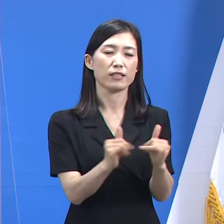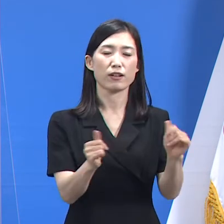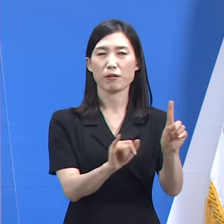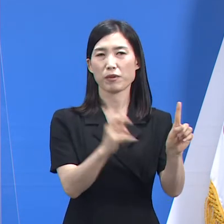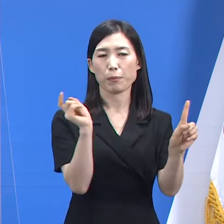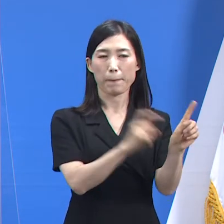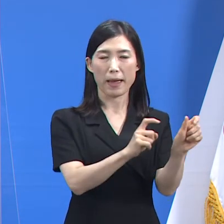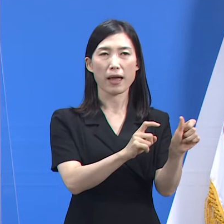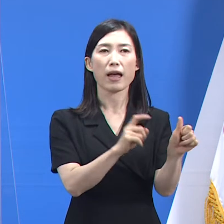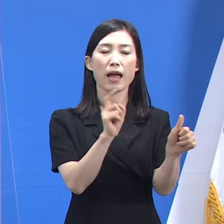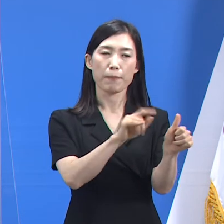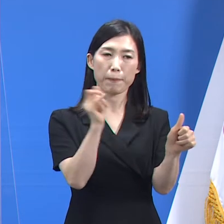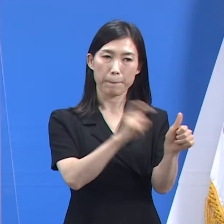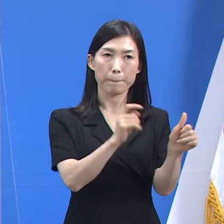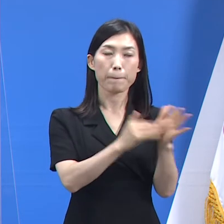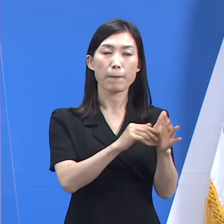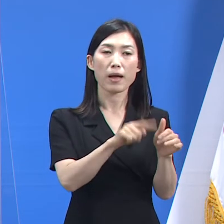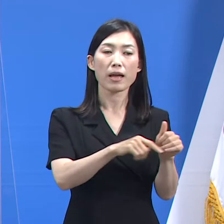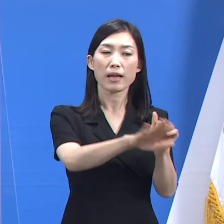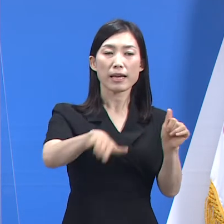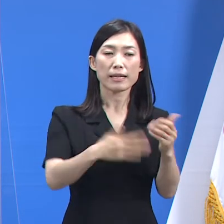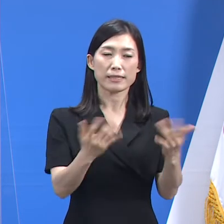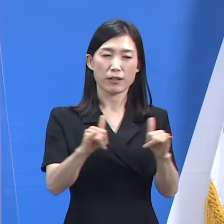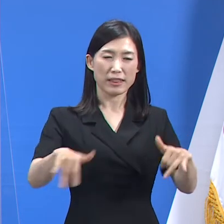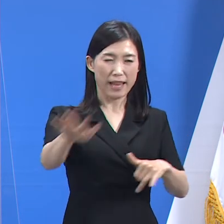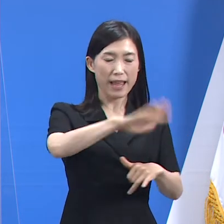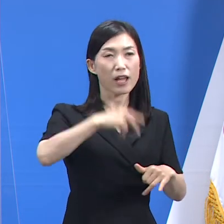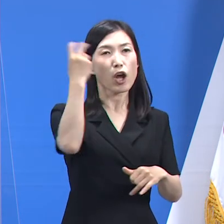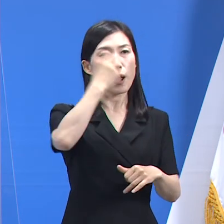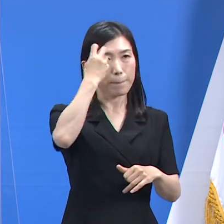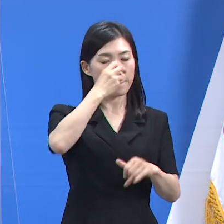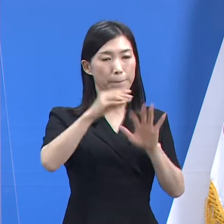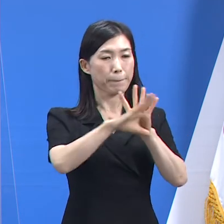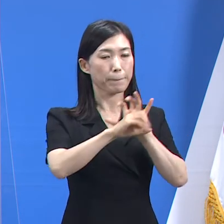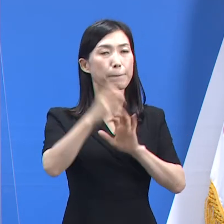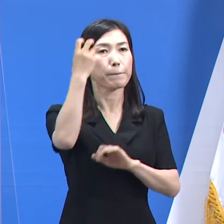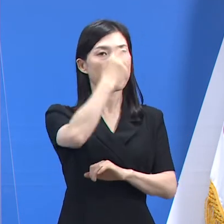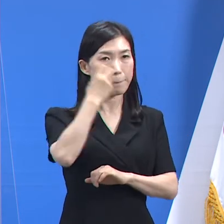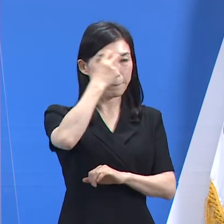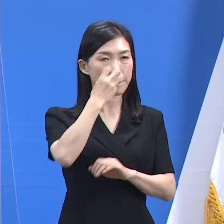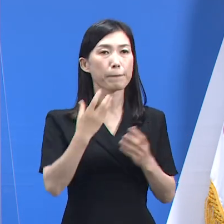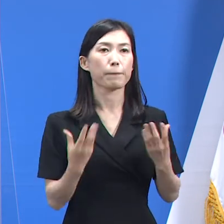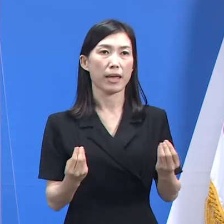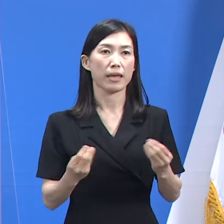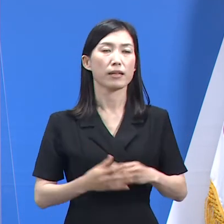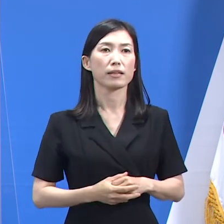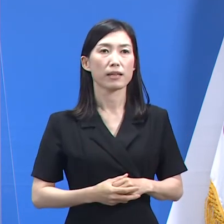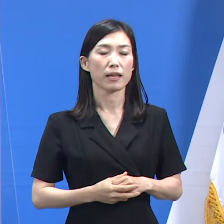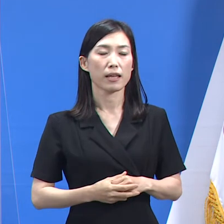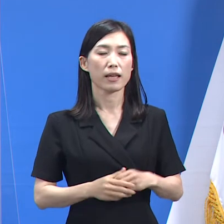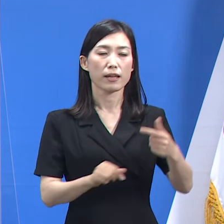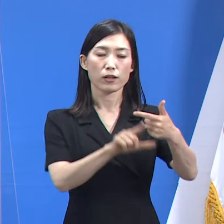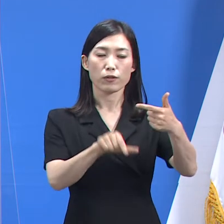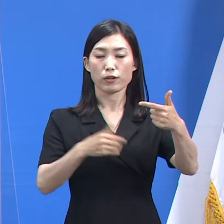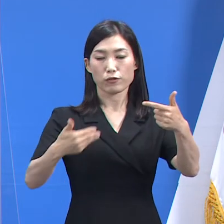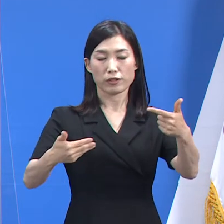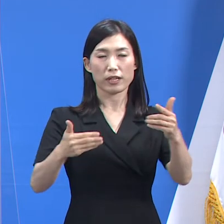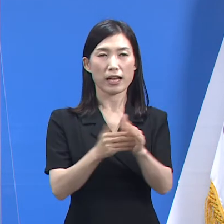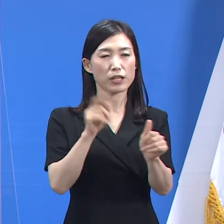후 물류센터 직원 전체를 대상으로 진단검사를 실시했습니다. 9일까지